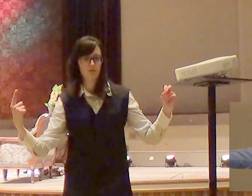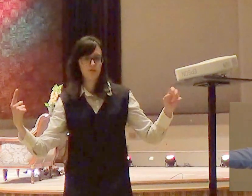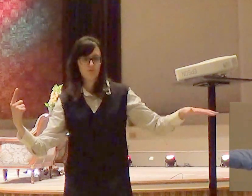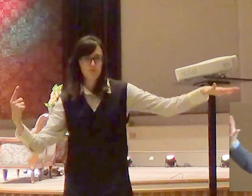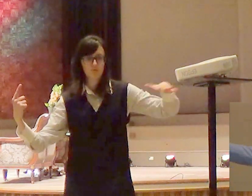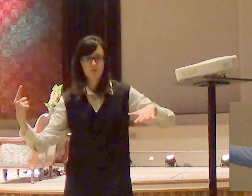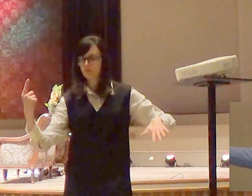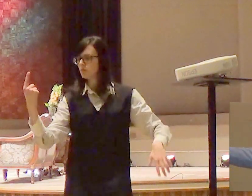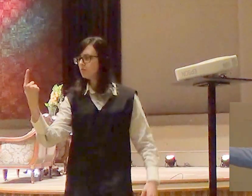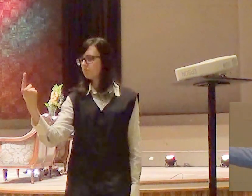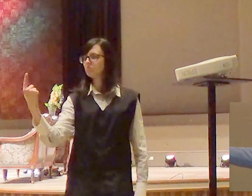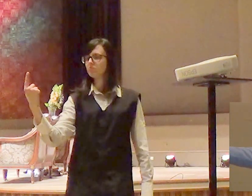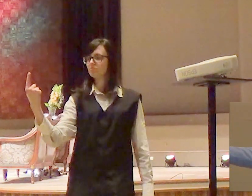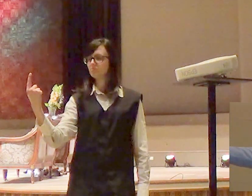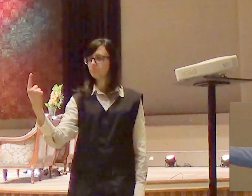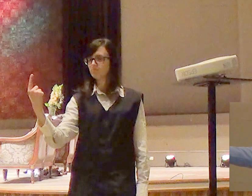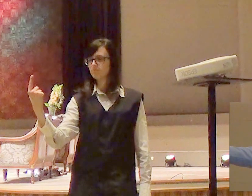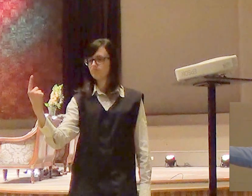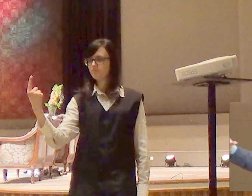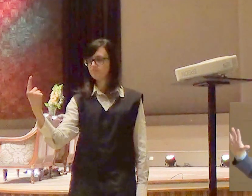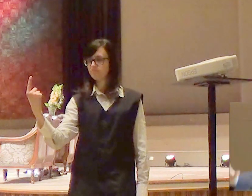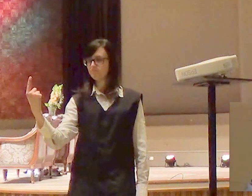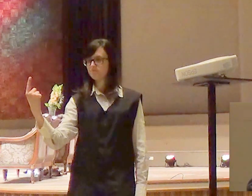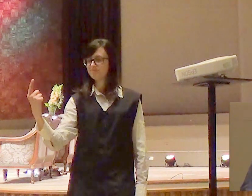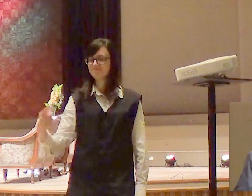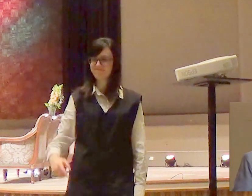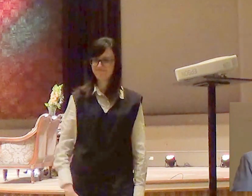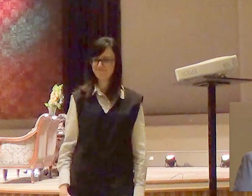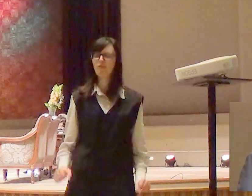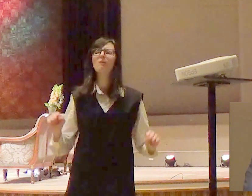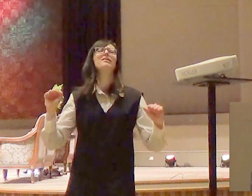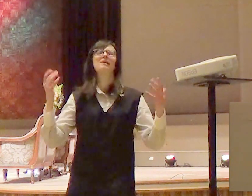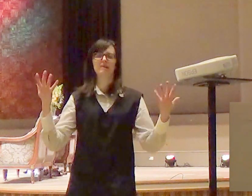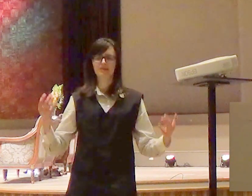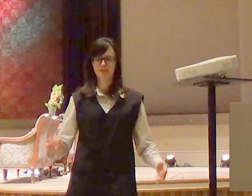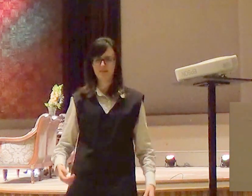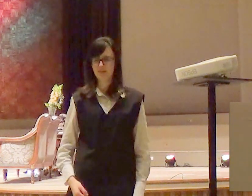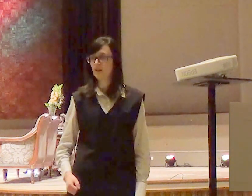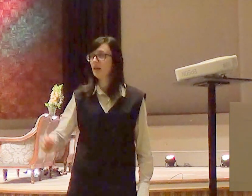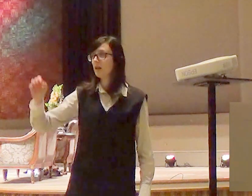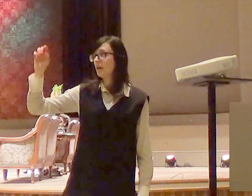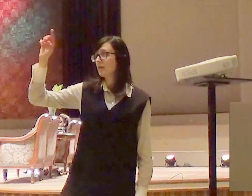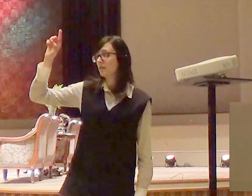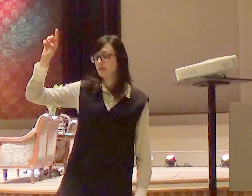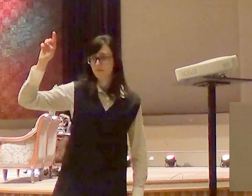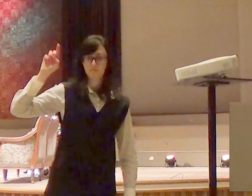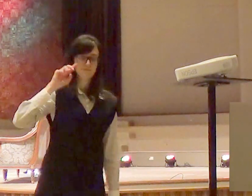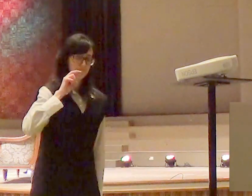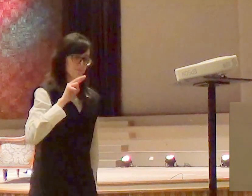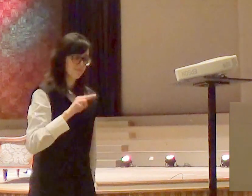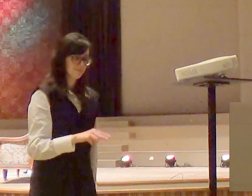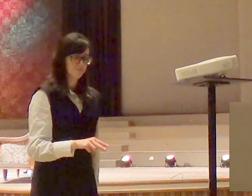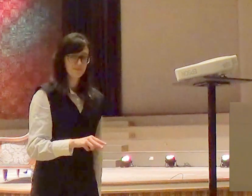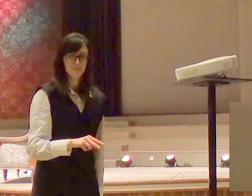soram e nesse momento Deus faz o último apelo